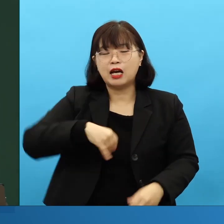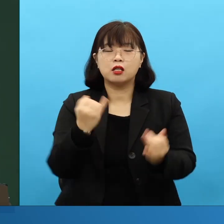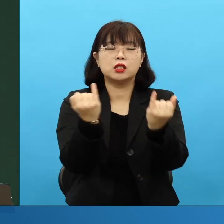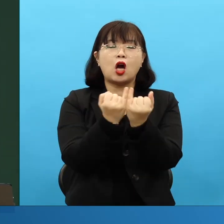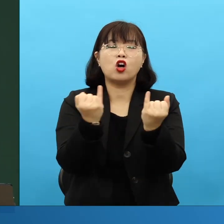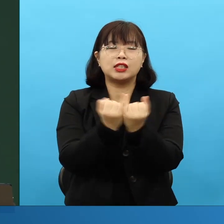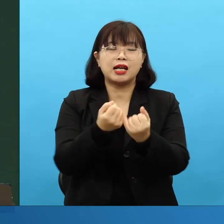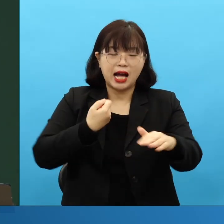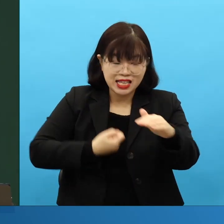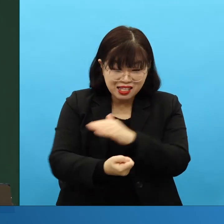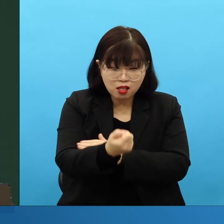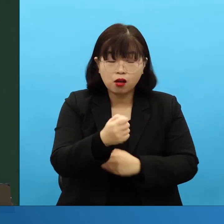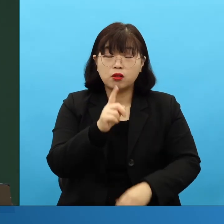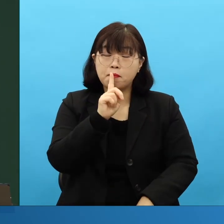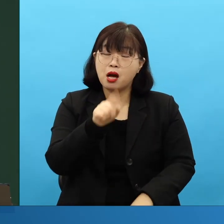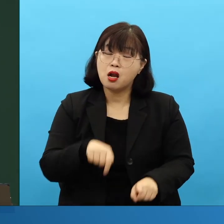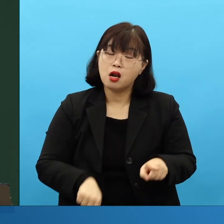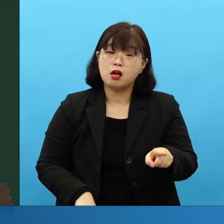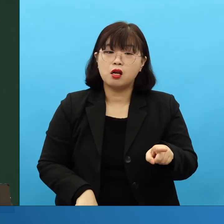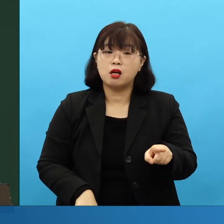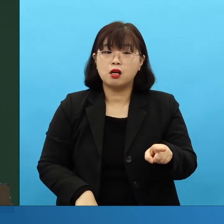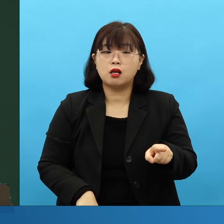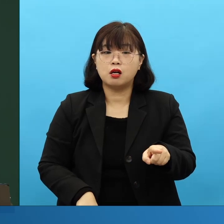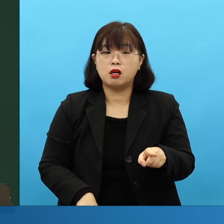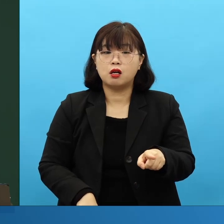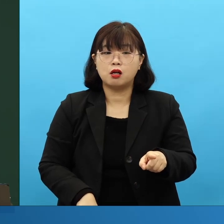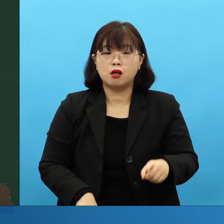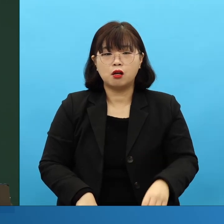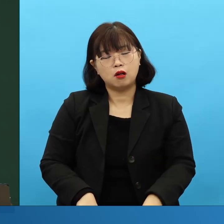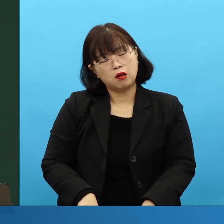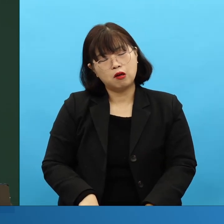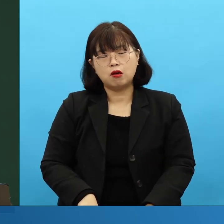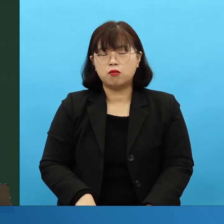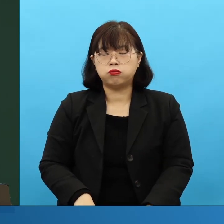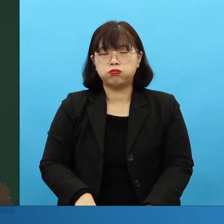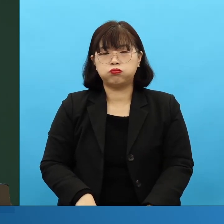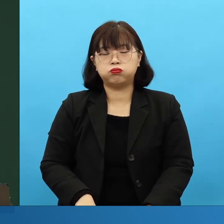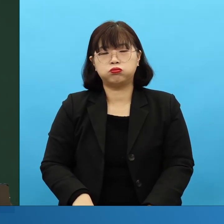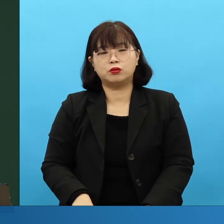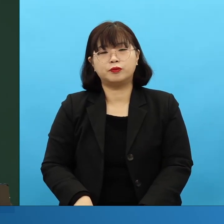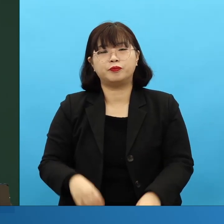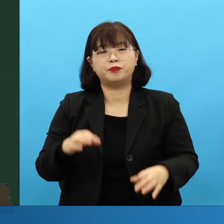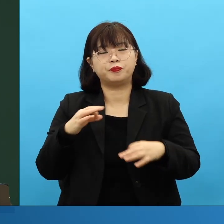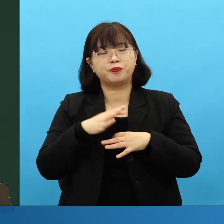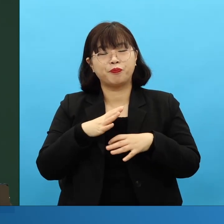여러분이 이 은약을 붙잡고 가는 시간대 속에 있다면, 어떻게 되겠어요?